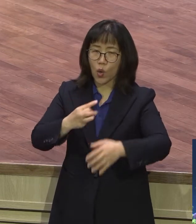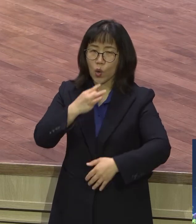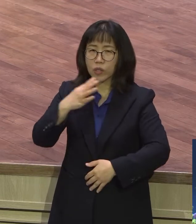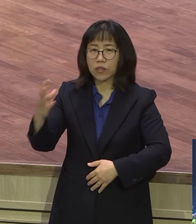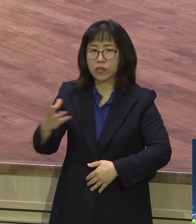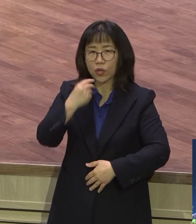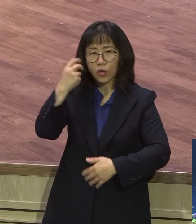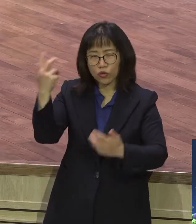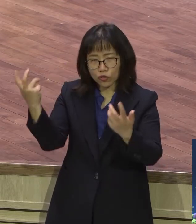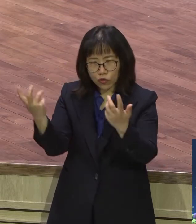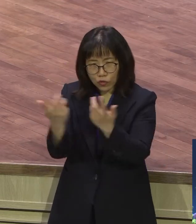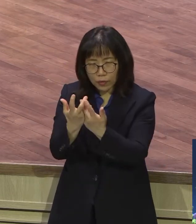끝이에요 끝